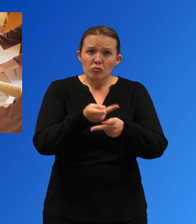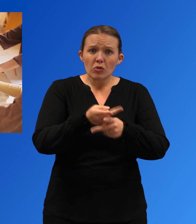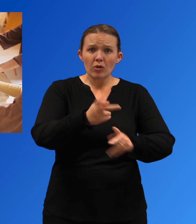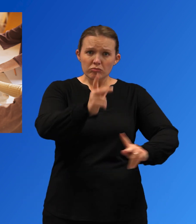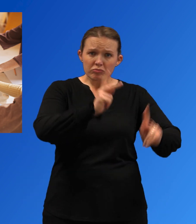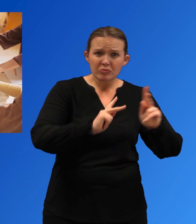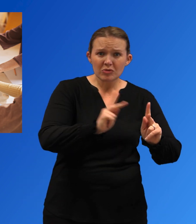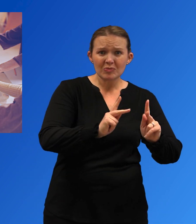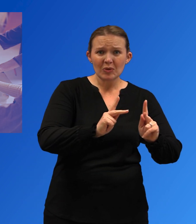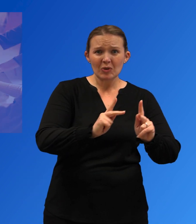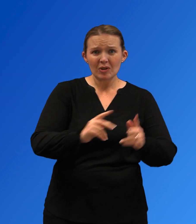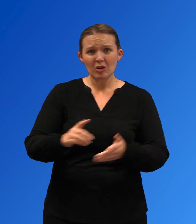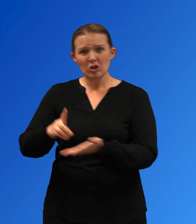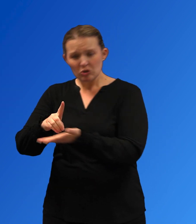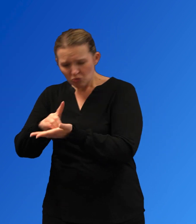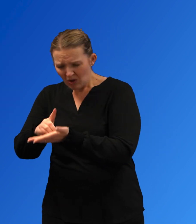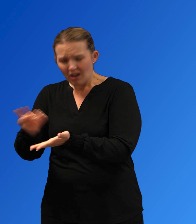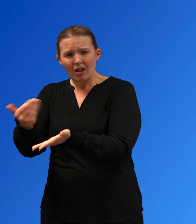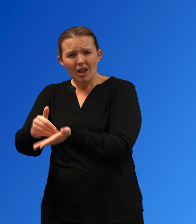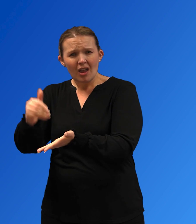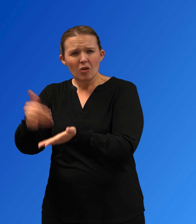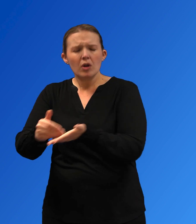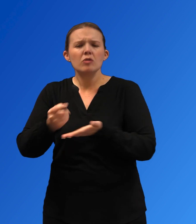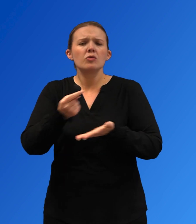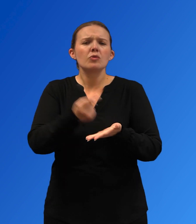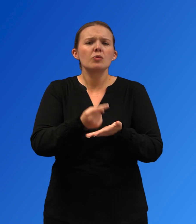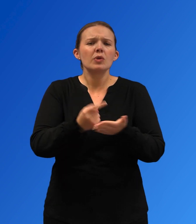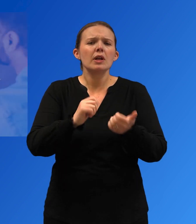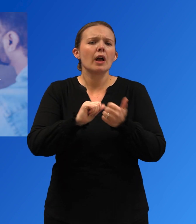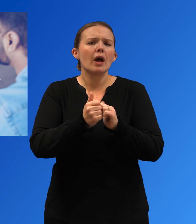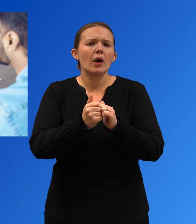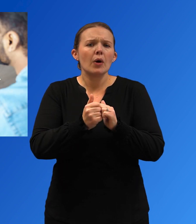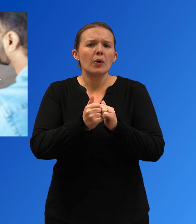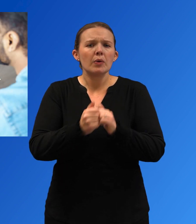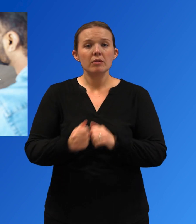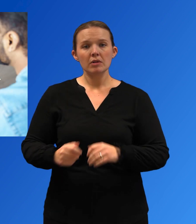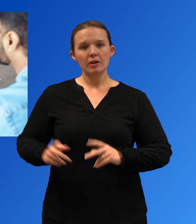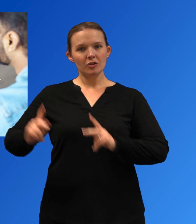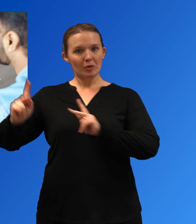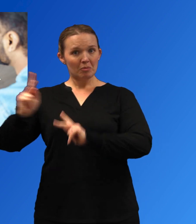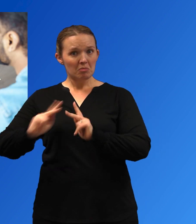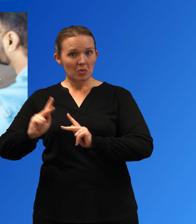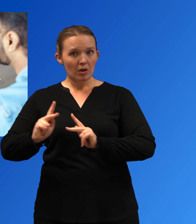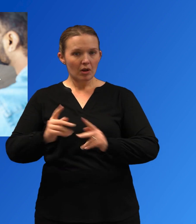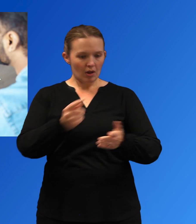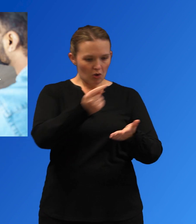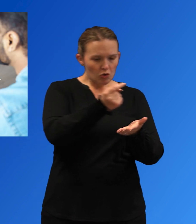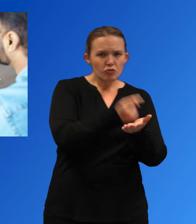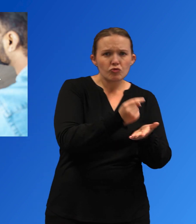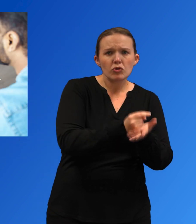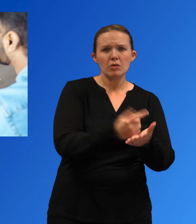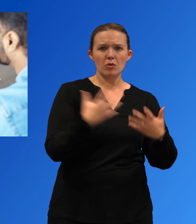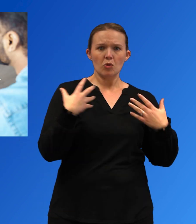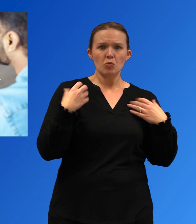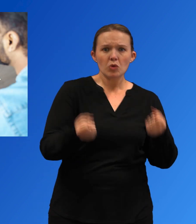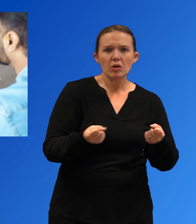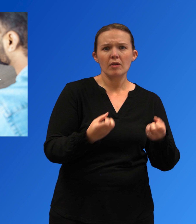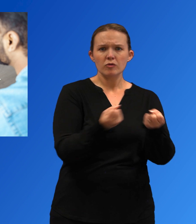y apoyo para la recuperación. Los proveedores de atención médica pueden tratar el trastorno por